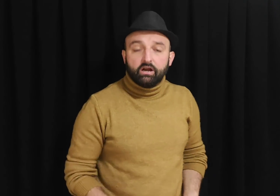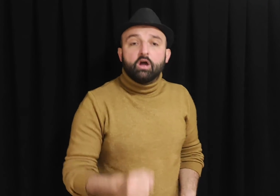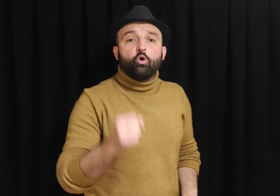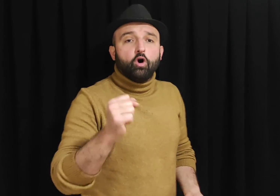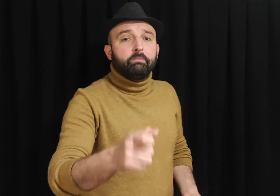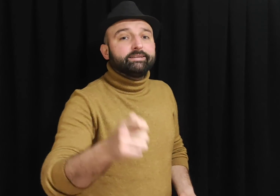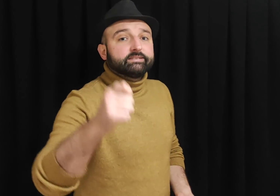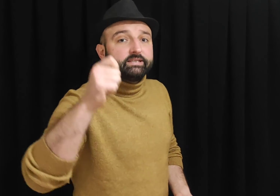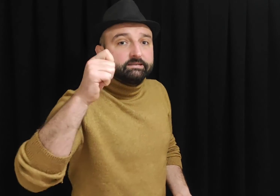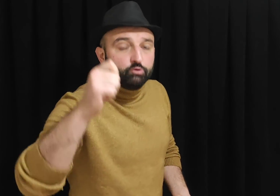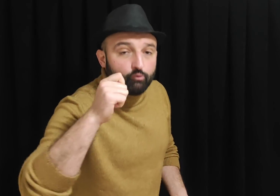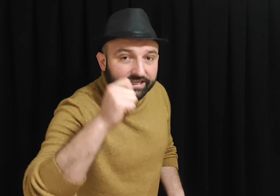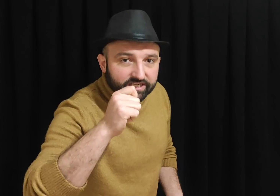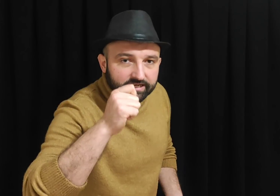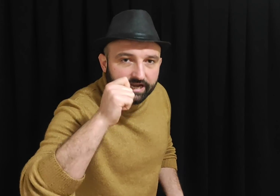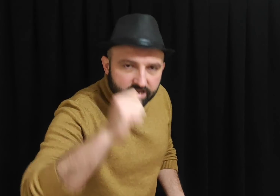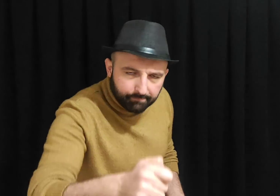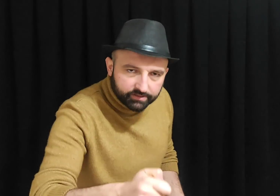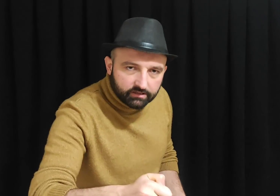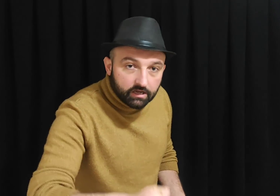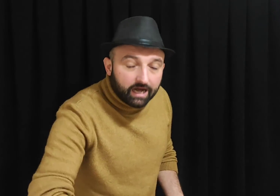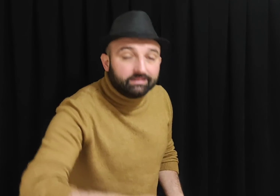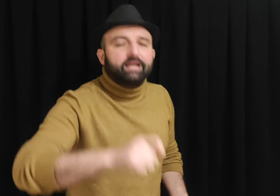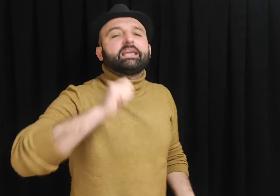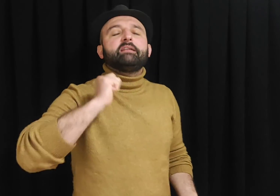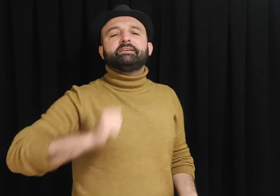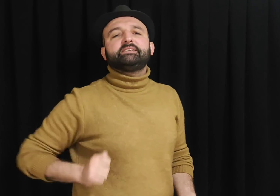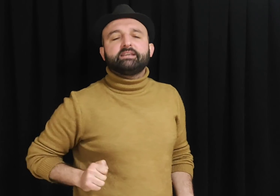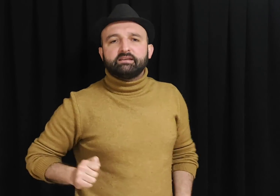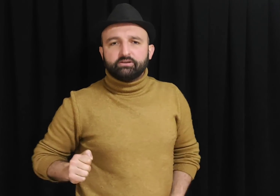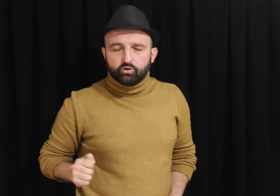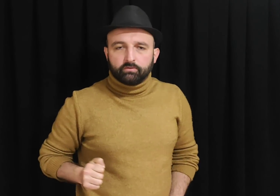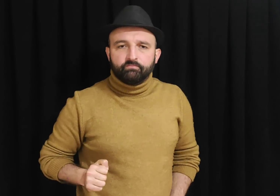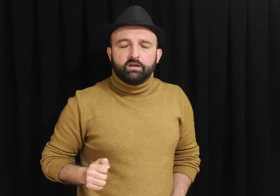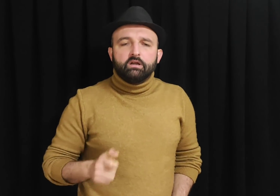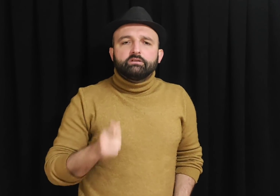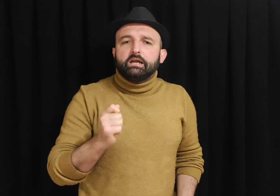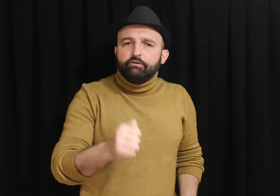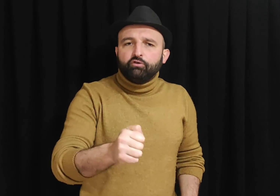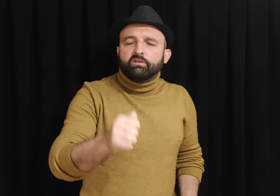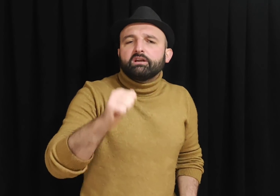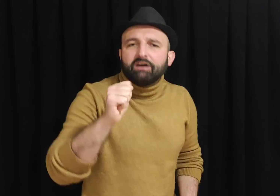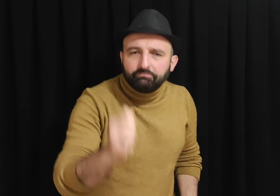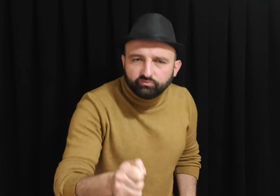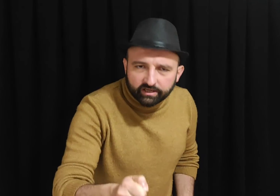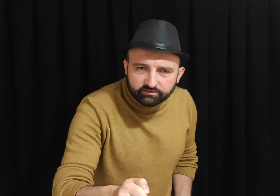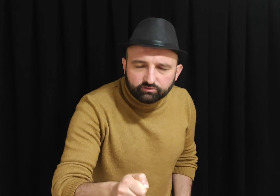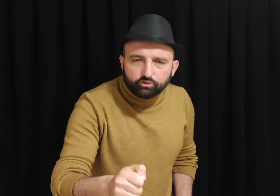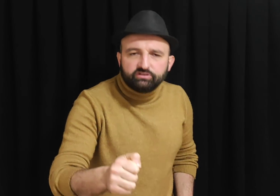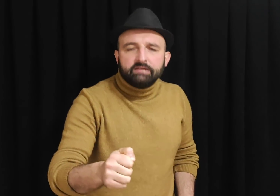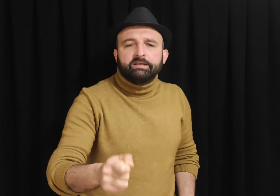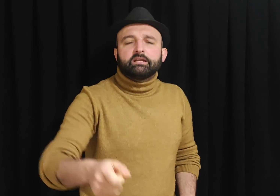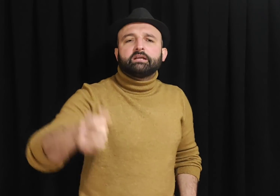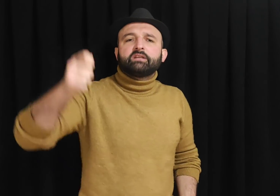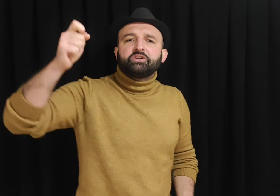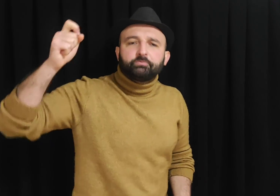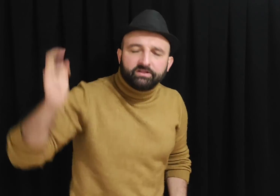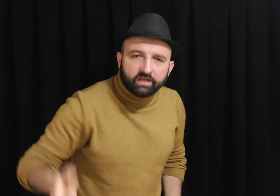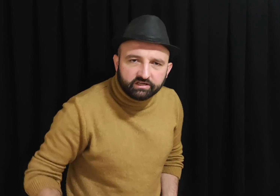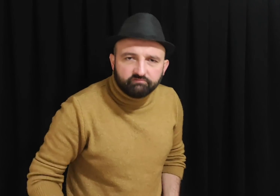o baskıyı bu vekillere yapın. Hatta gelmesine gerek yok. Telefonları var bunların sosyal medyada danışmanlarının